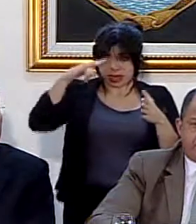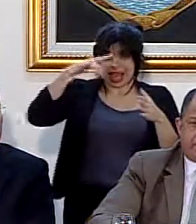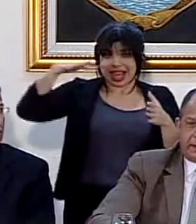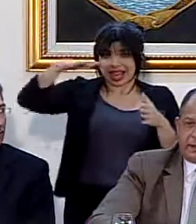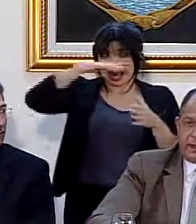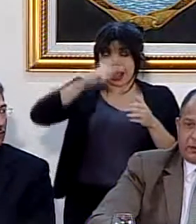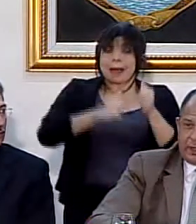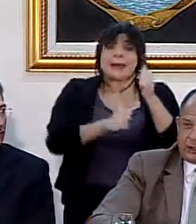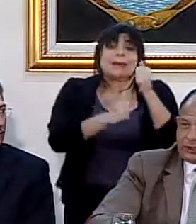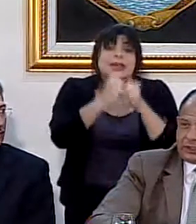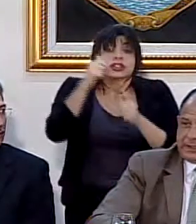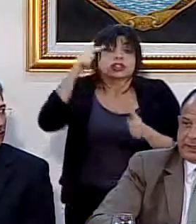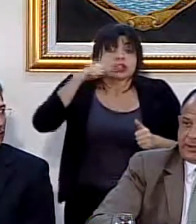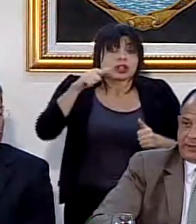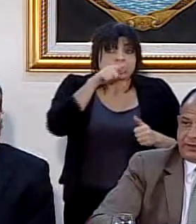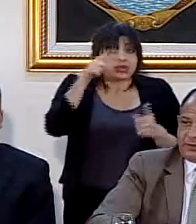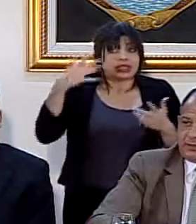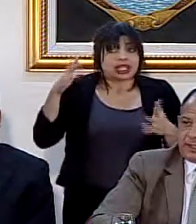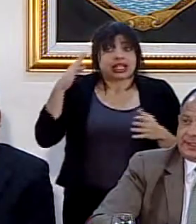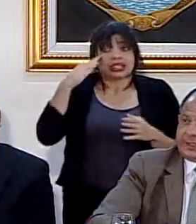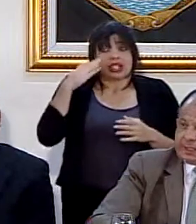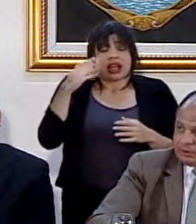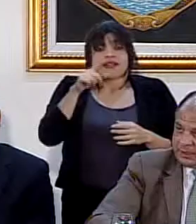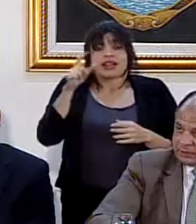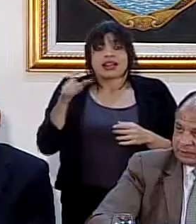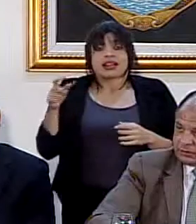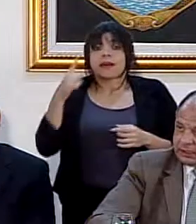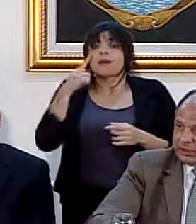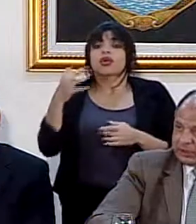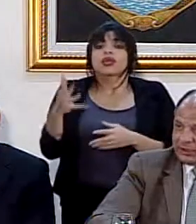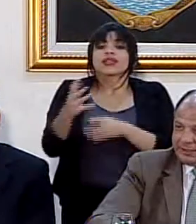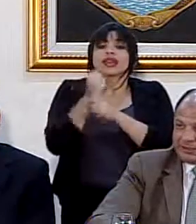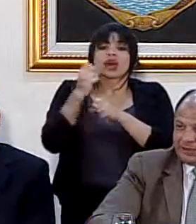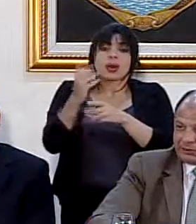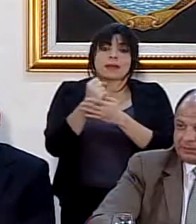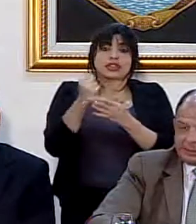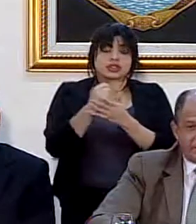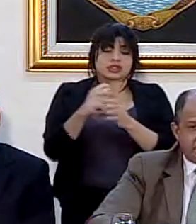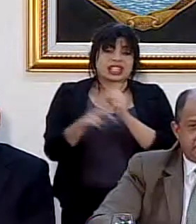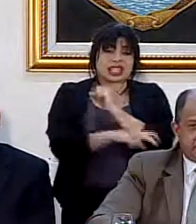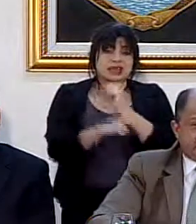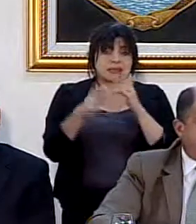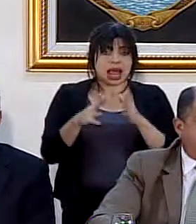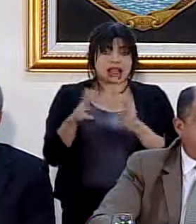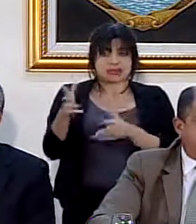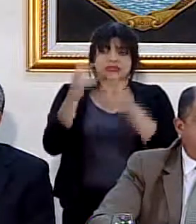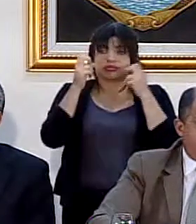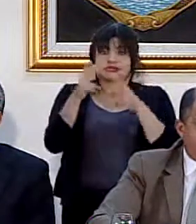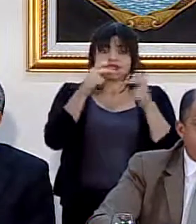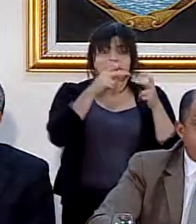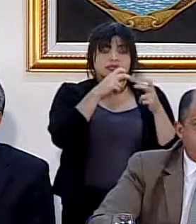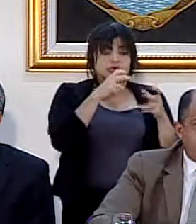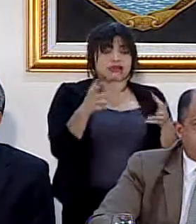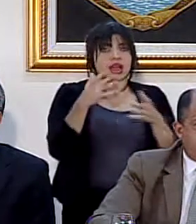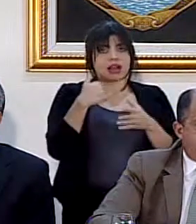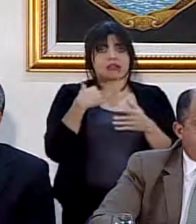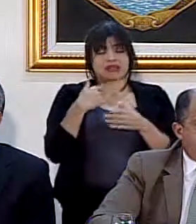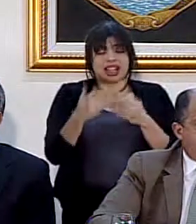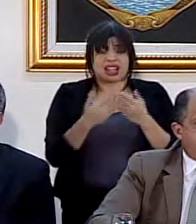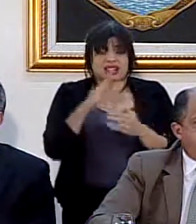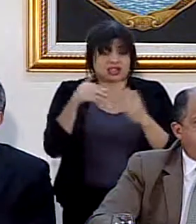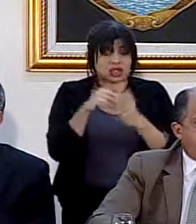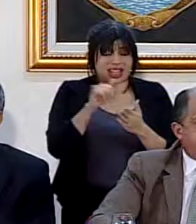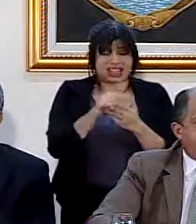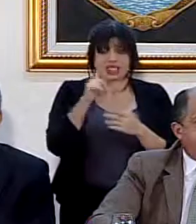la mayor parte de la cual, como ustedes saben, resulta de decomisos al crimen organizado, prácticamente toda ella. Es una